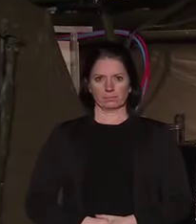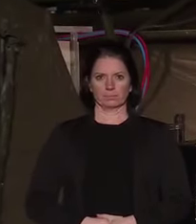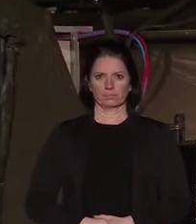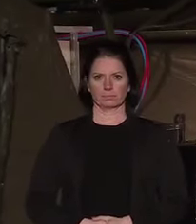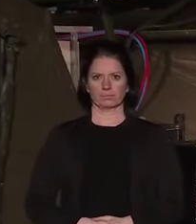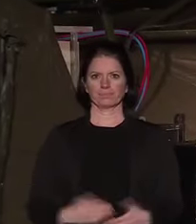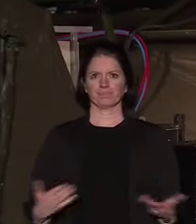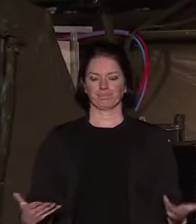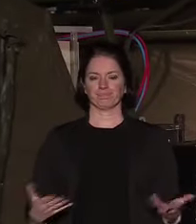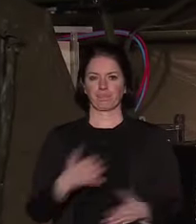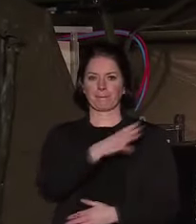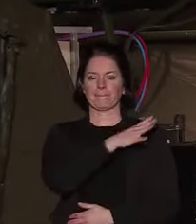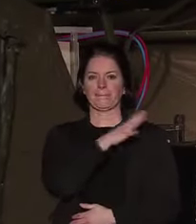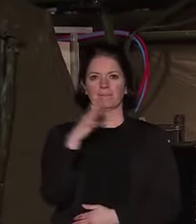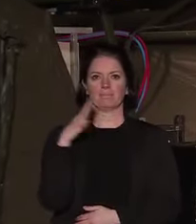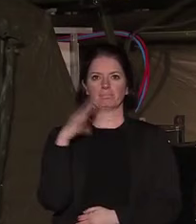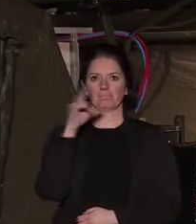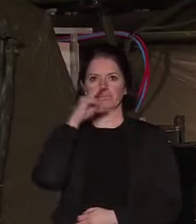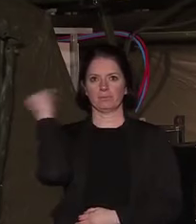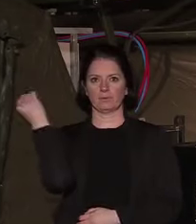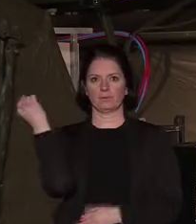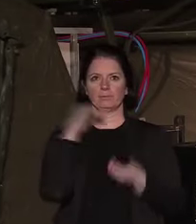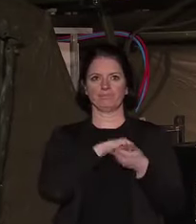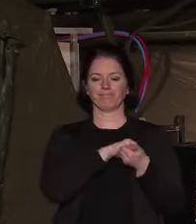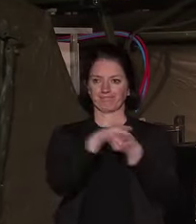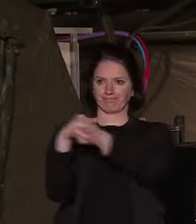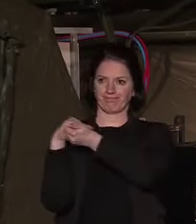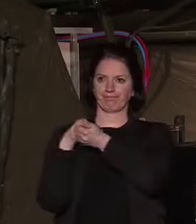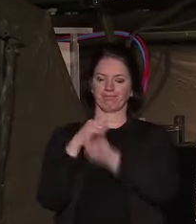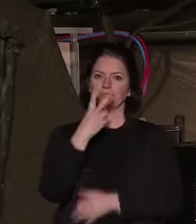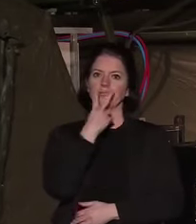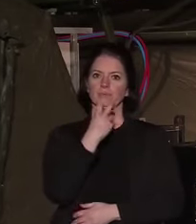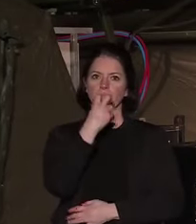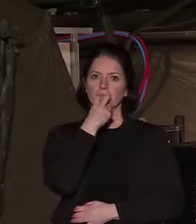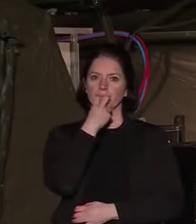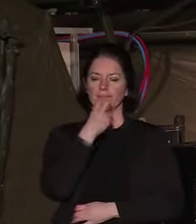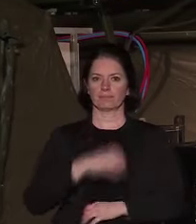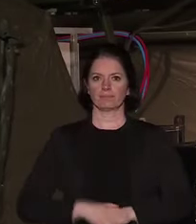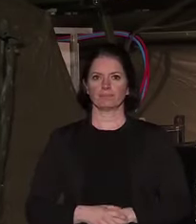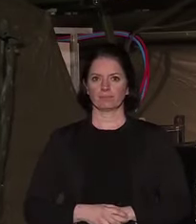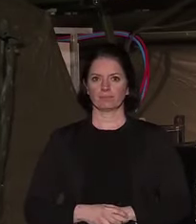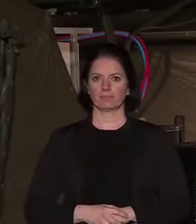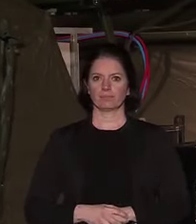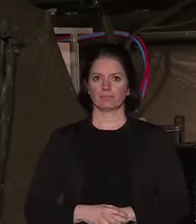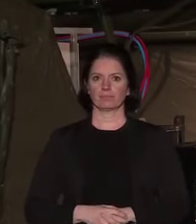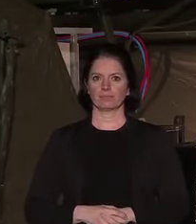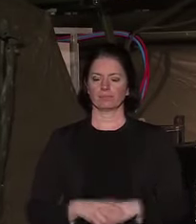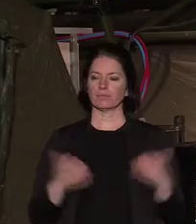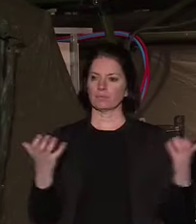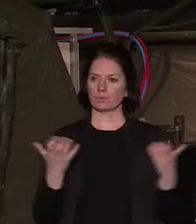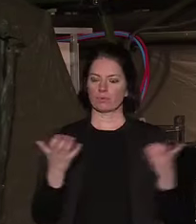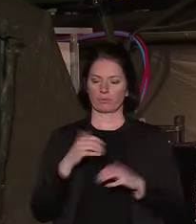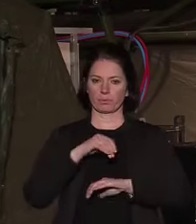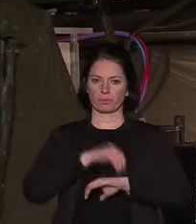mesdames, messieurs, mes chers compatriotes, je tenais à venir aujourd'hui